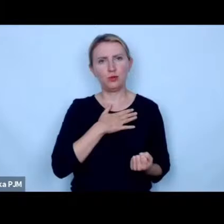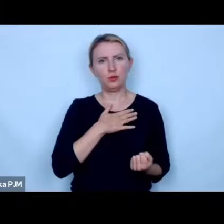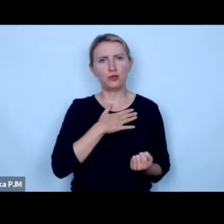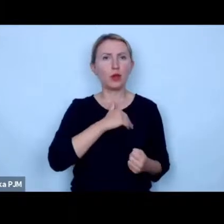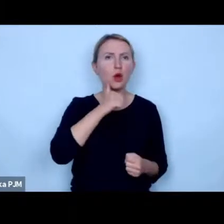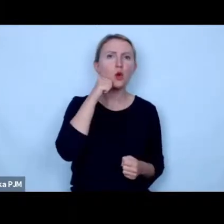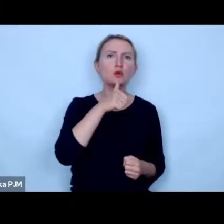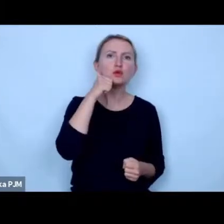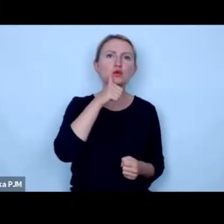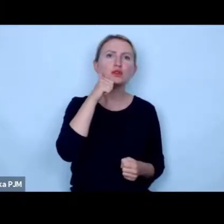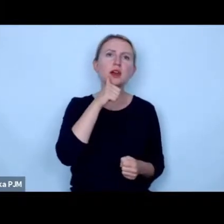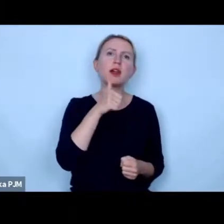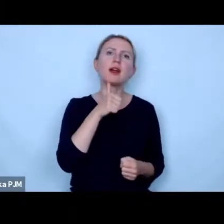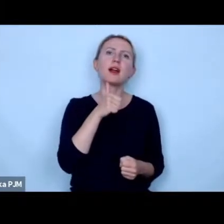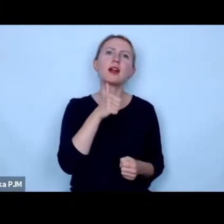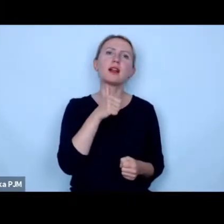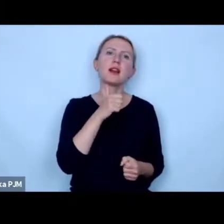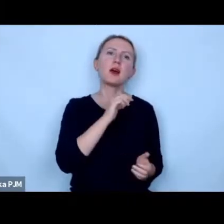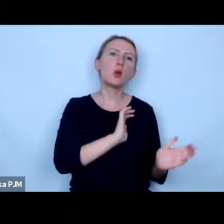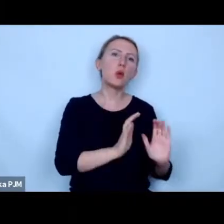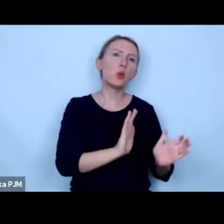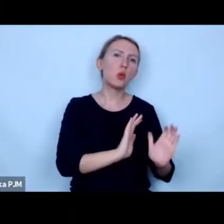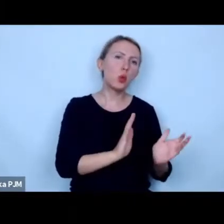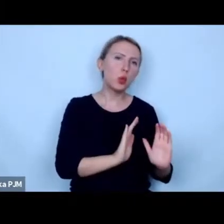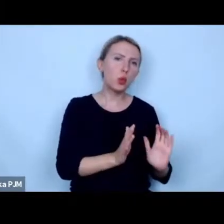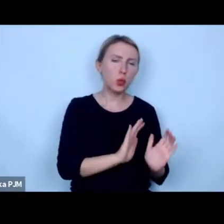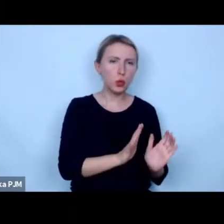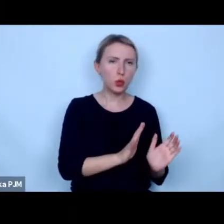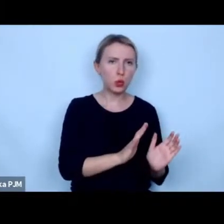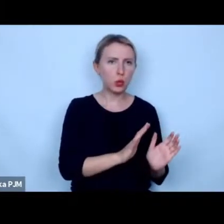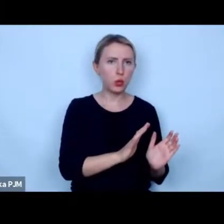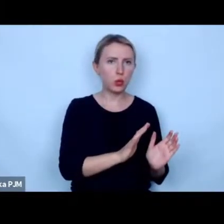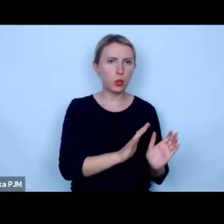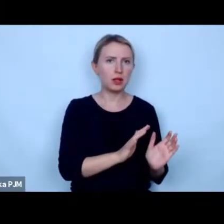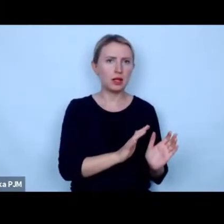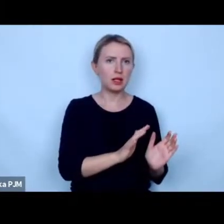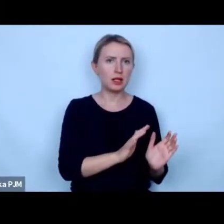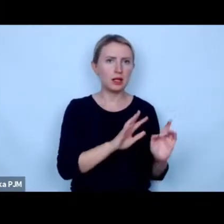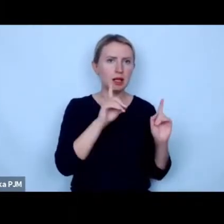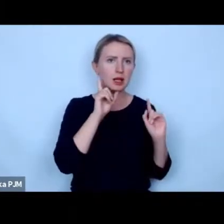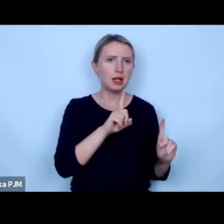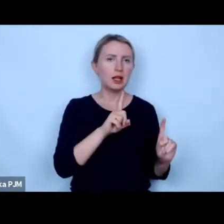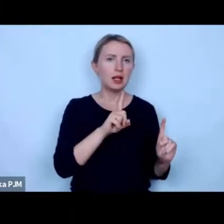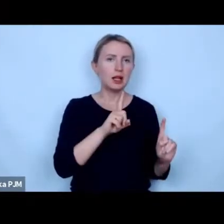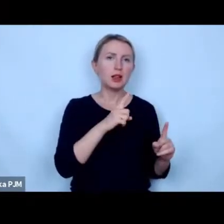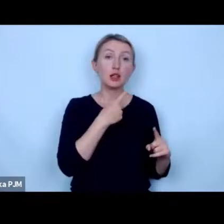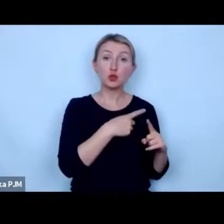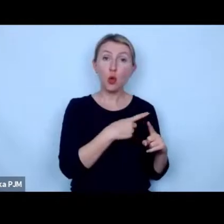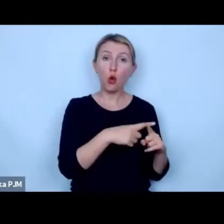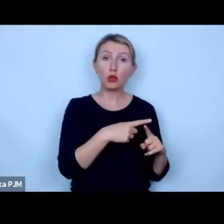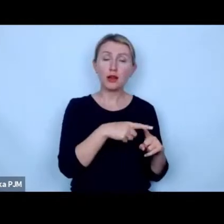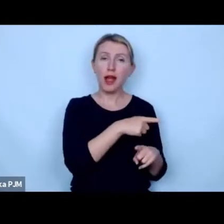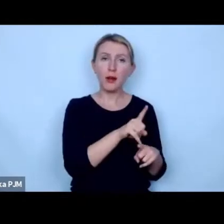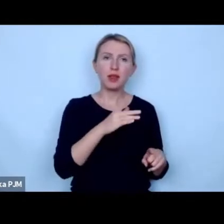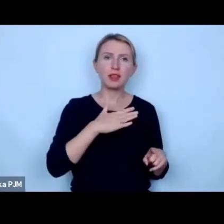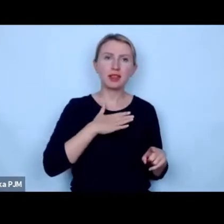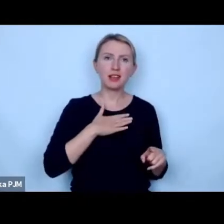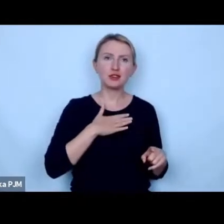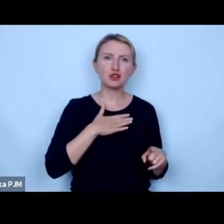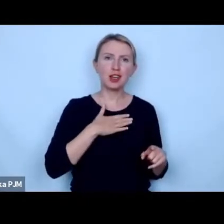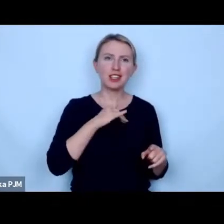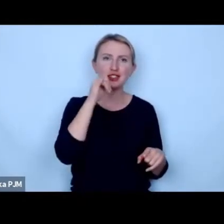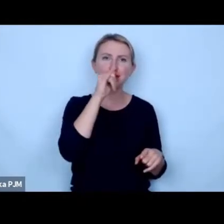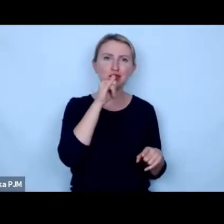codzienną troskę i opiekę nad nad tak naprawdę członkami naszej świńskiej